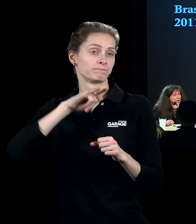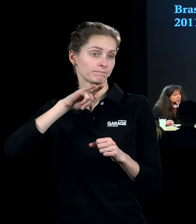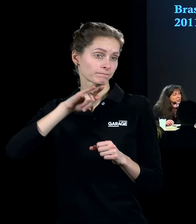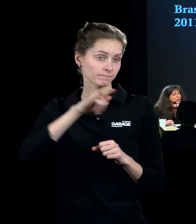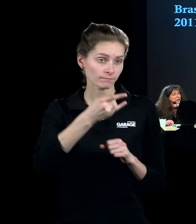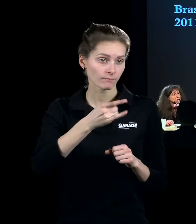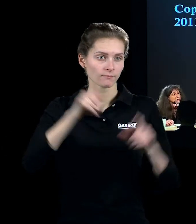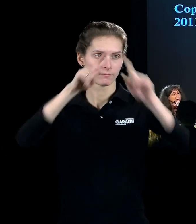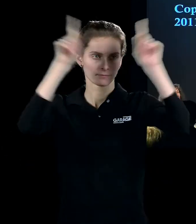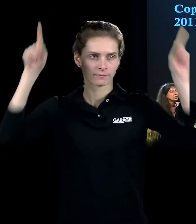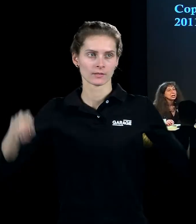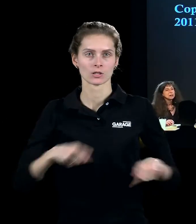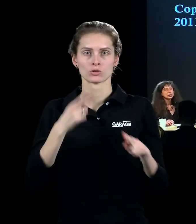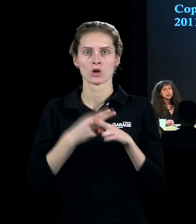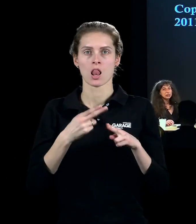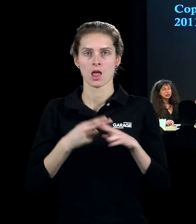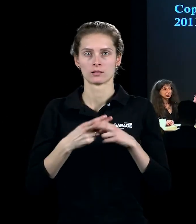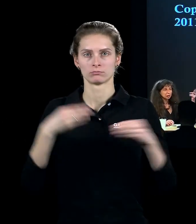металлических листах.